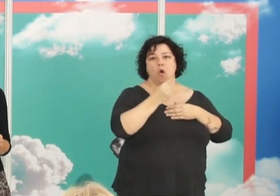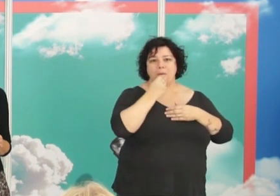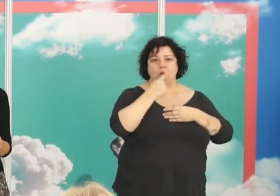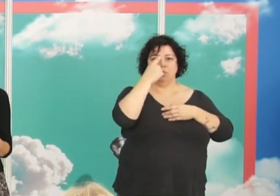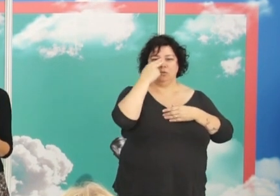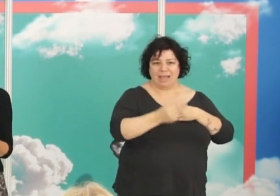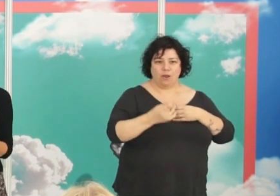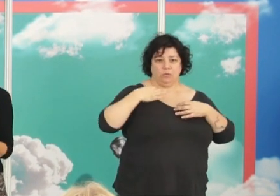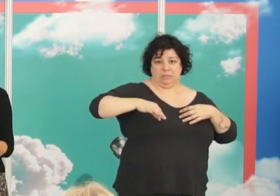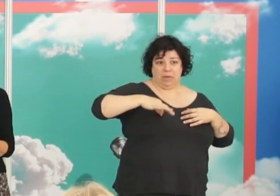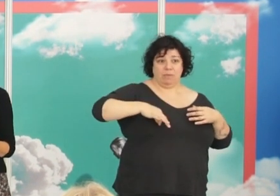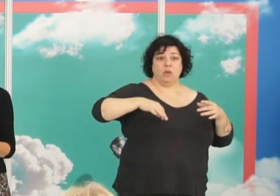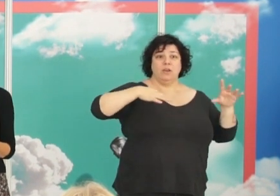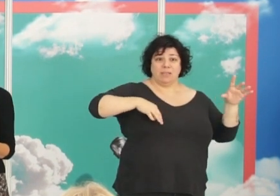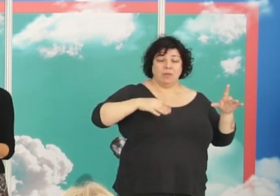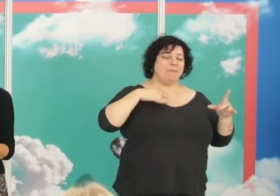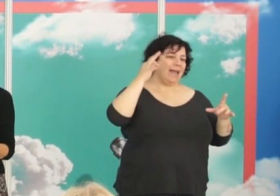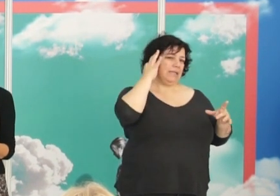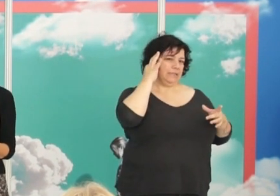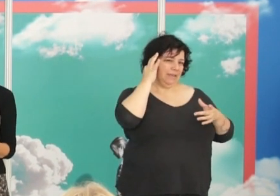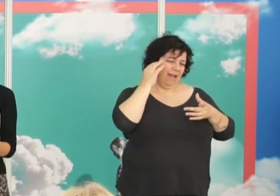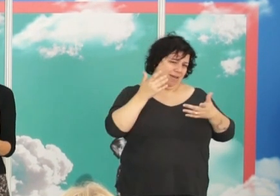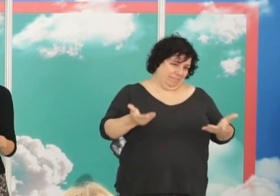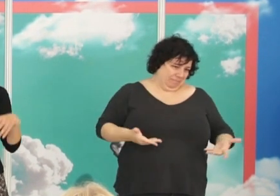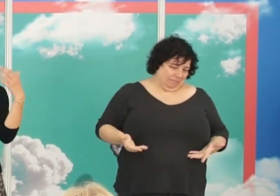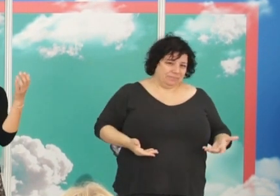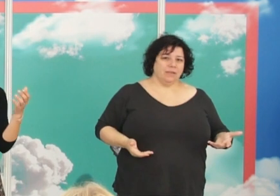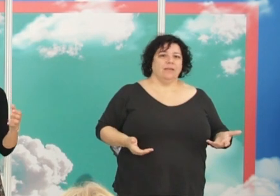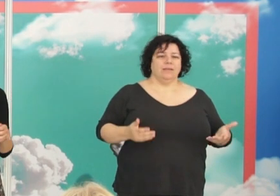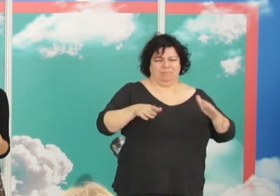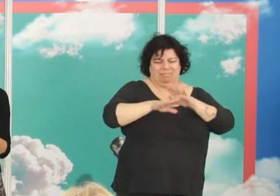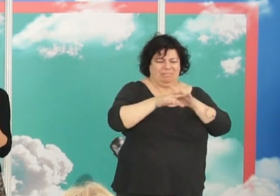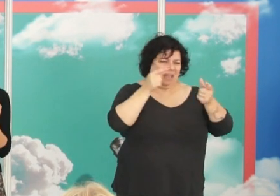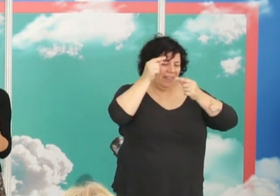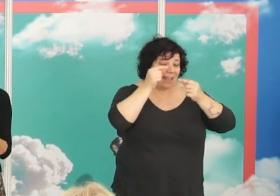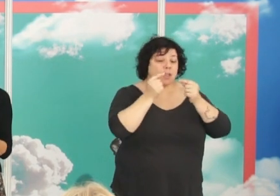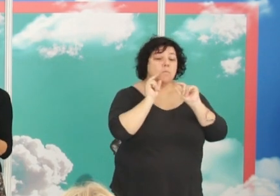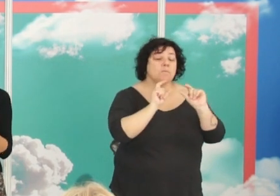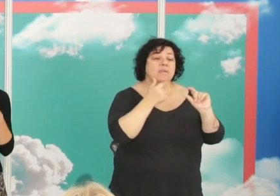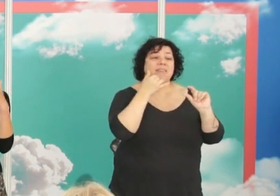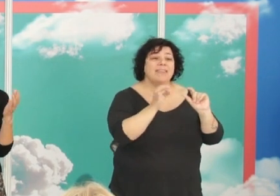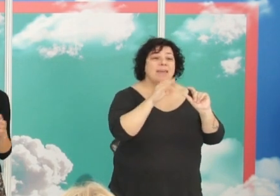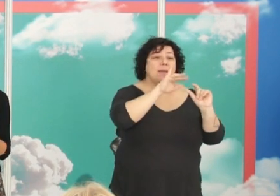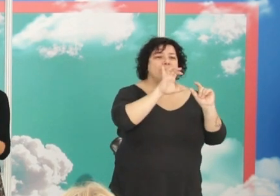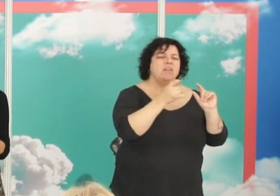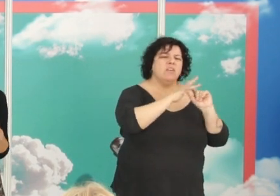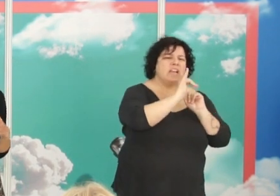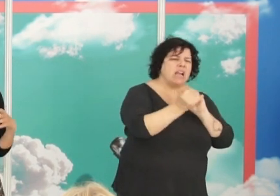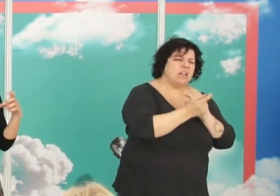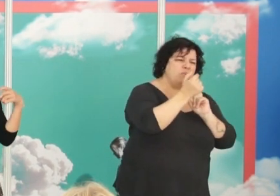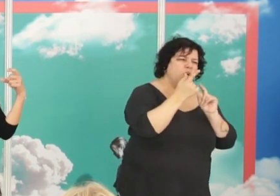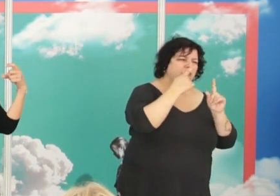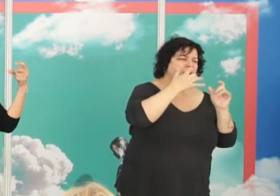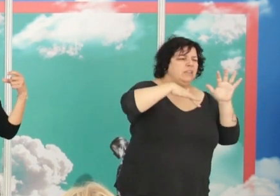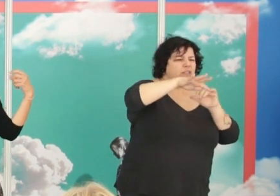salón cuarto de baño y cuarto para la muchacha sigue contando detalles y hay un momento que dice Pío se cansa un poco de